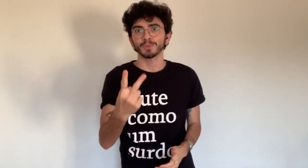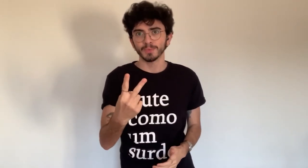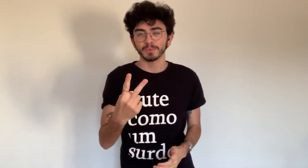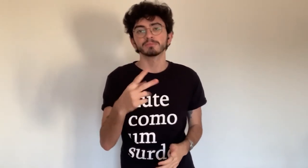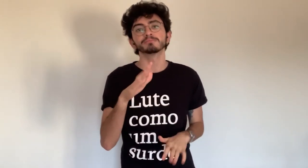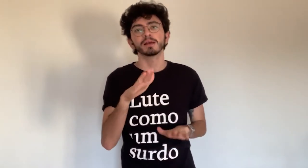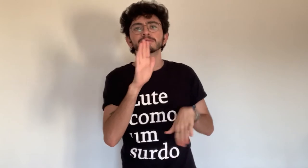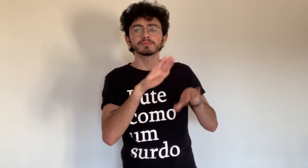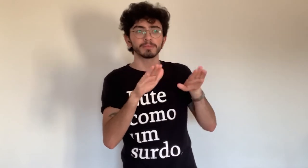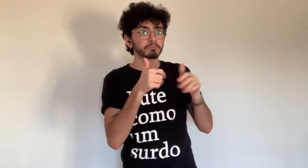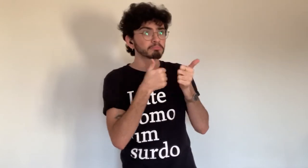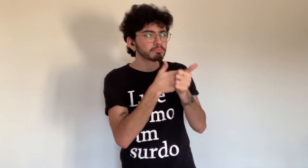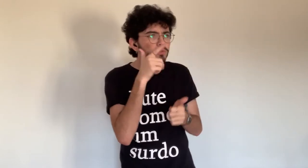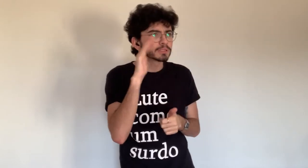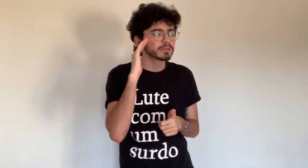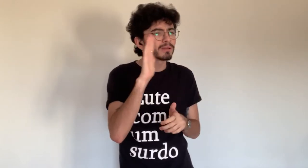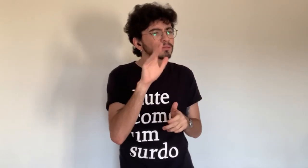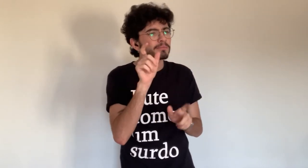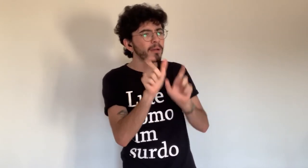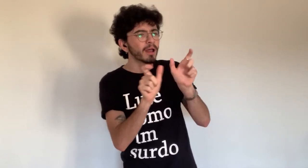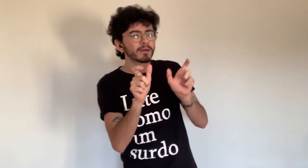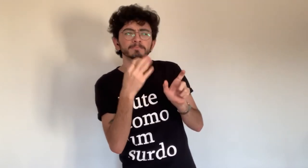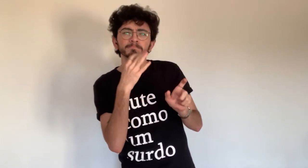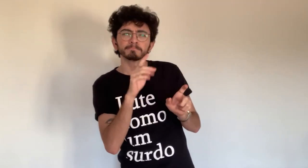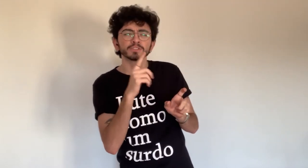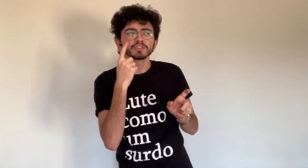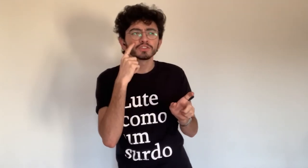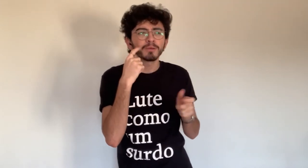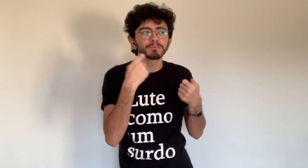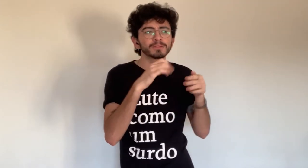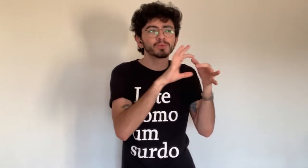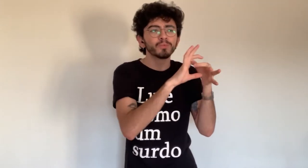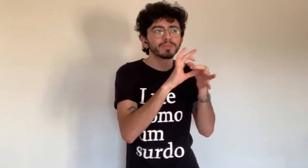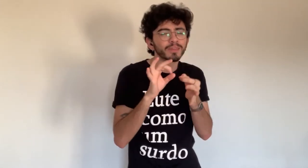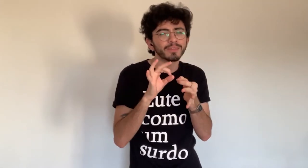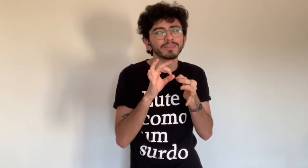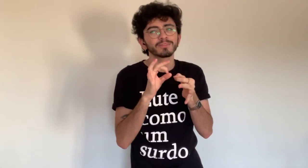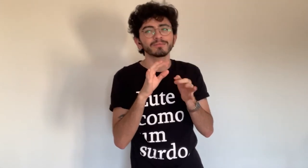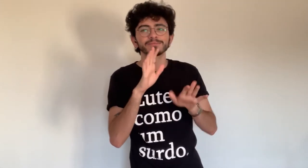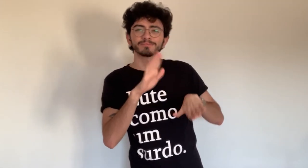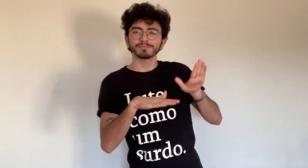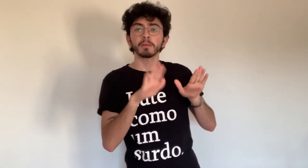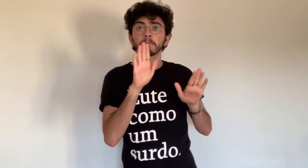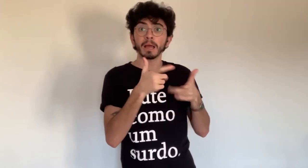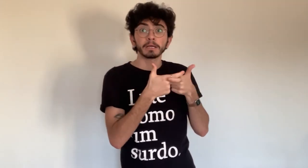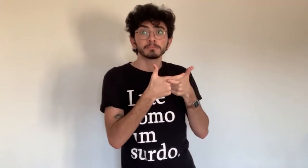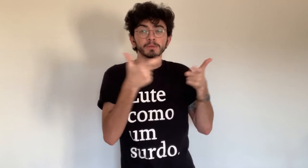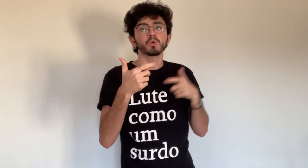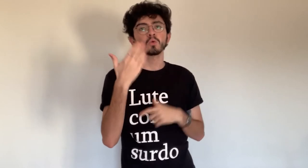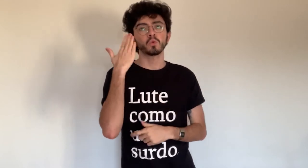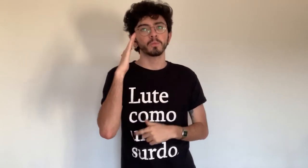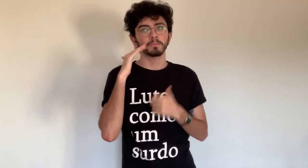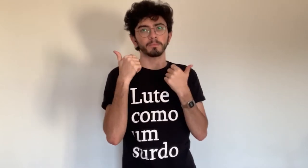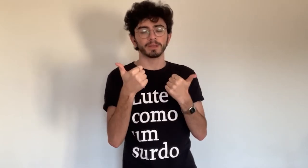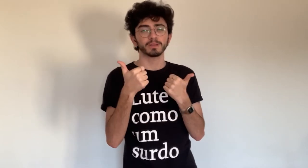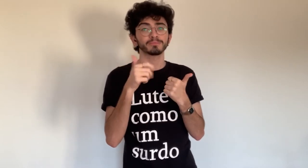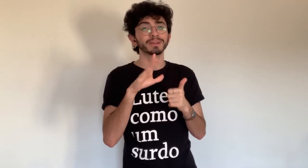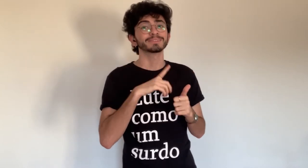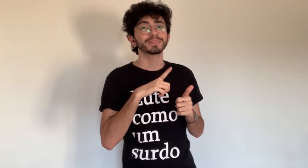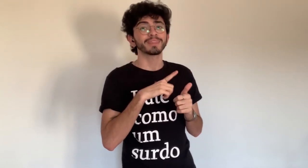língua. Na legenda eu fico em dúvida em algumas palavras e preciso entender pelo contexto geral que é dito apesar de que eu entendo bem